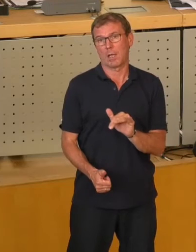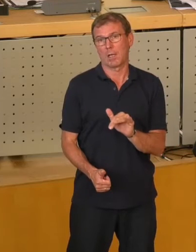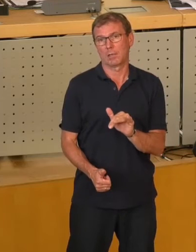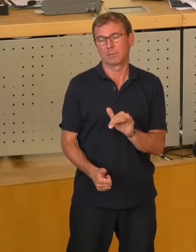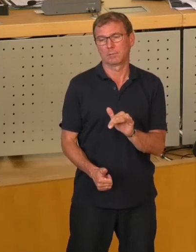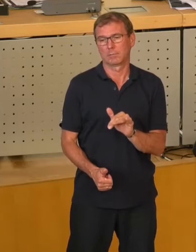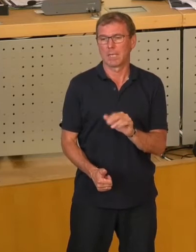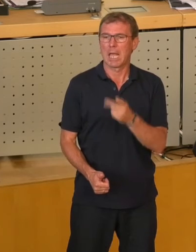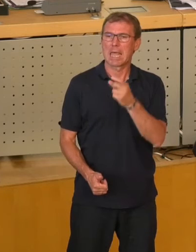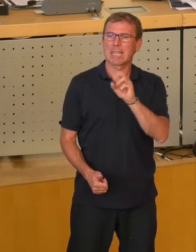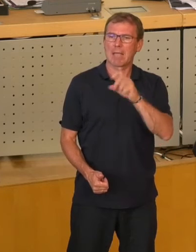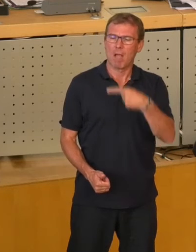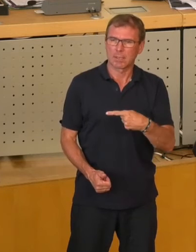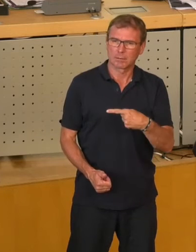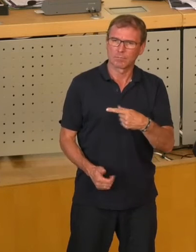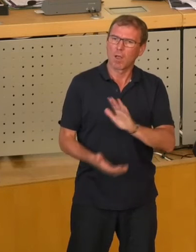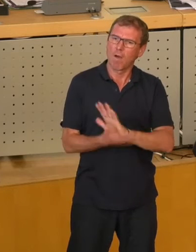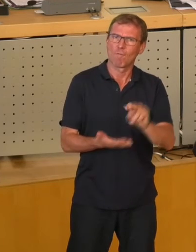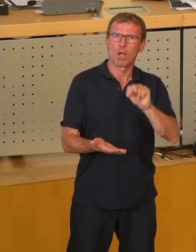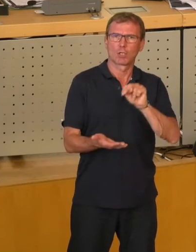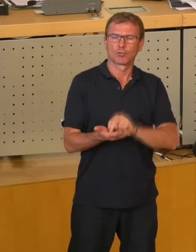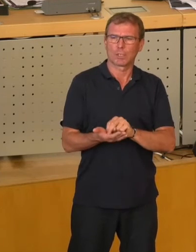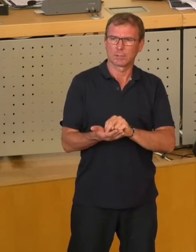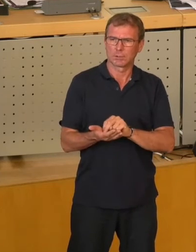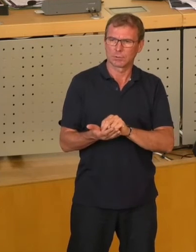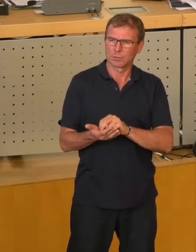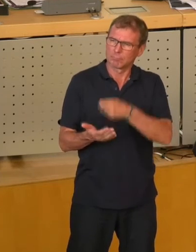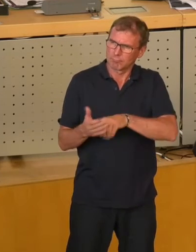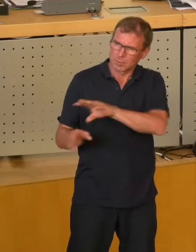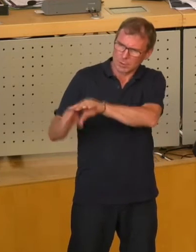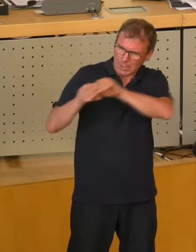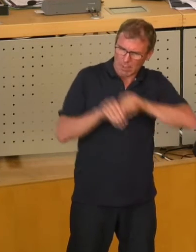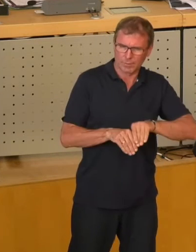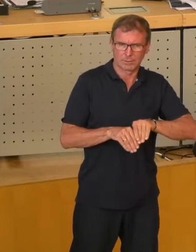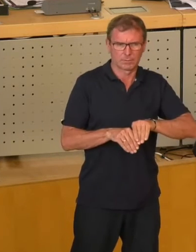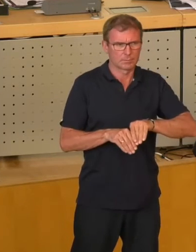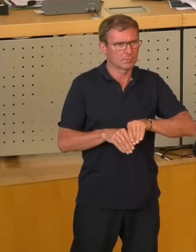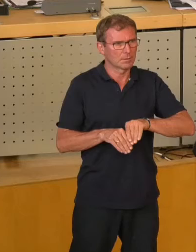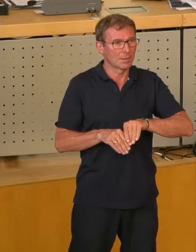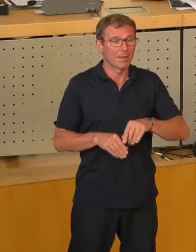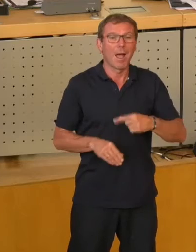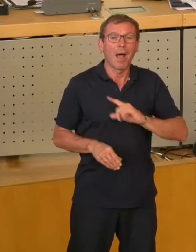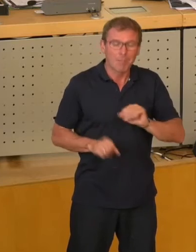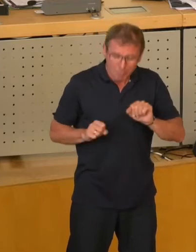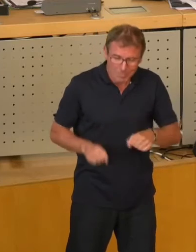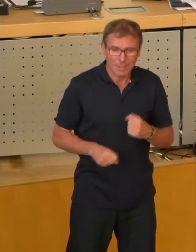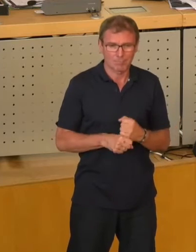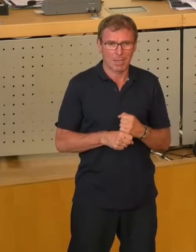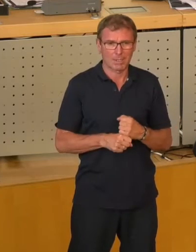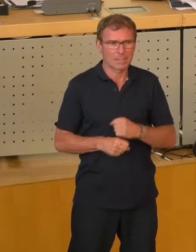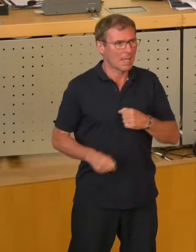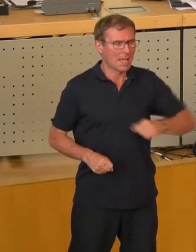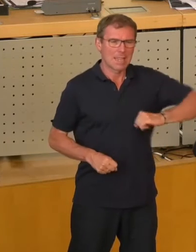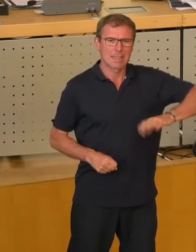die Drehwag vollständig zu rekommunalisieren. Wir hätten das machen können. Und die Linke ist auch